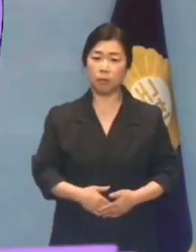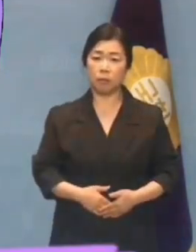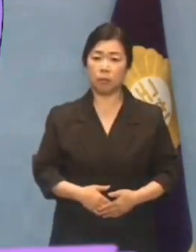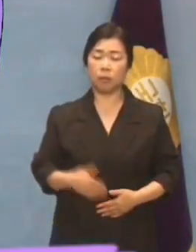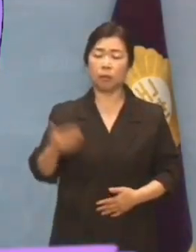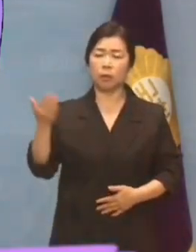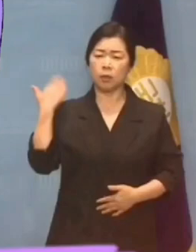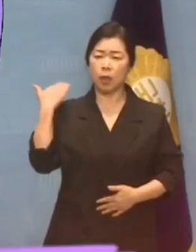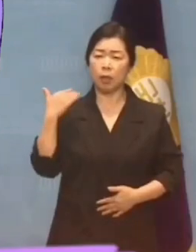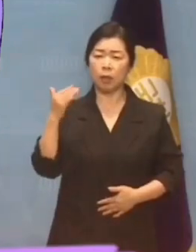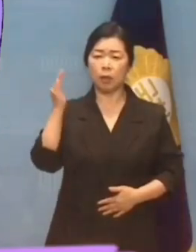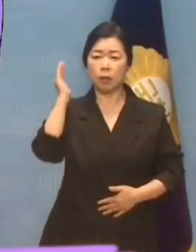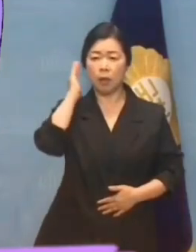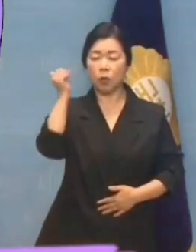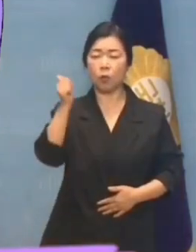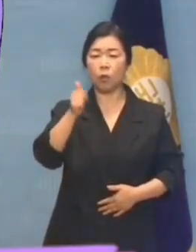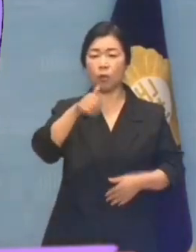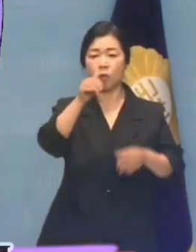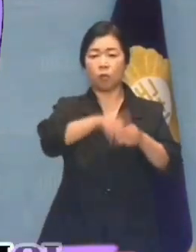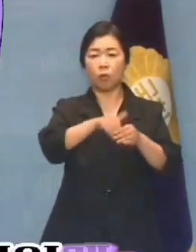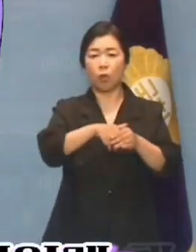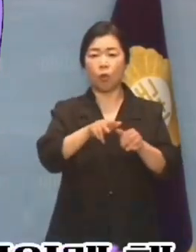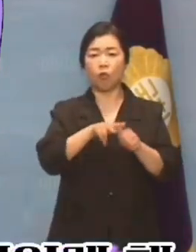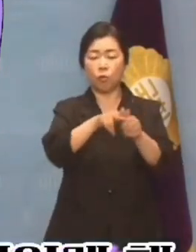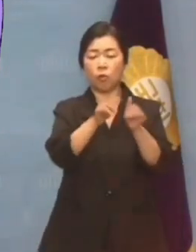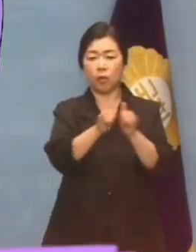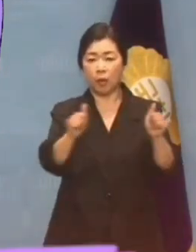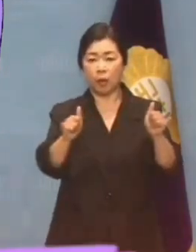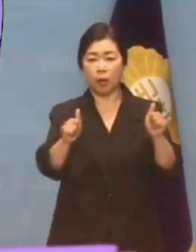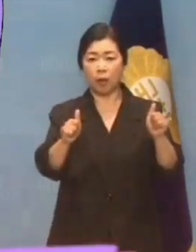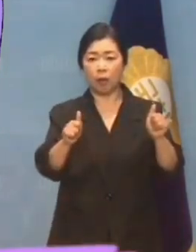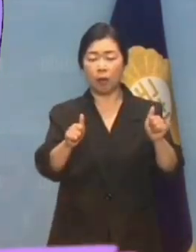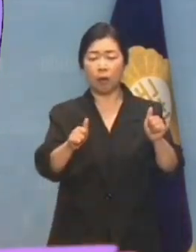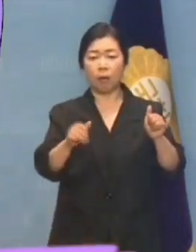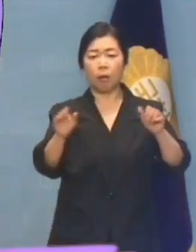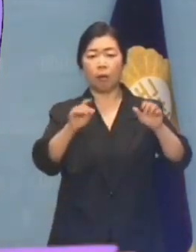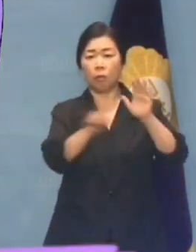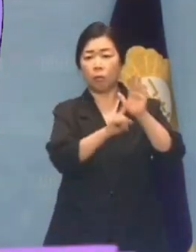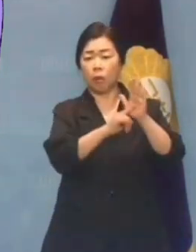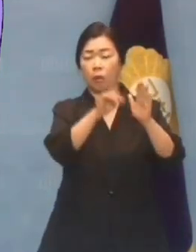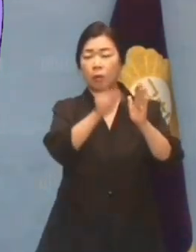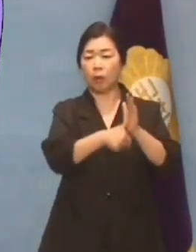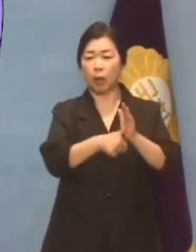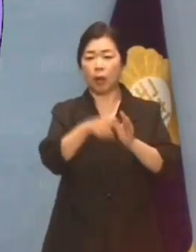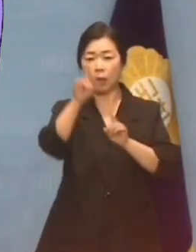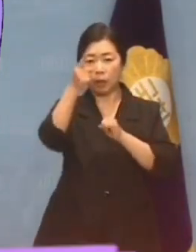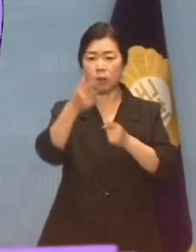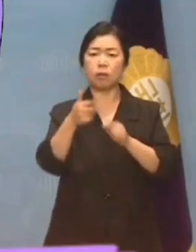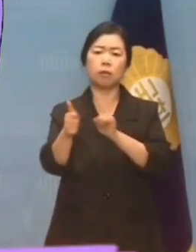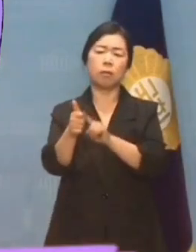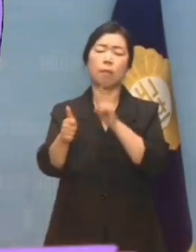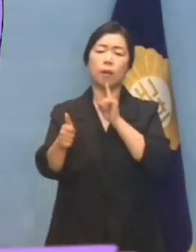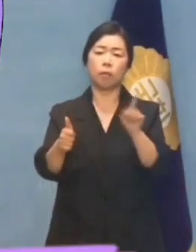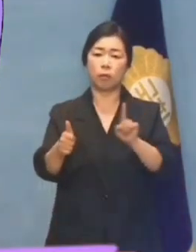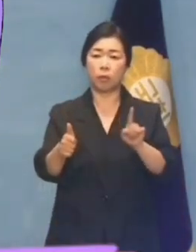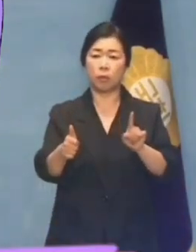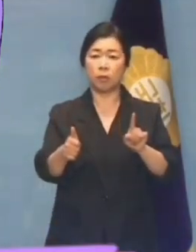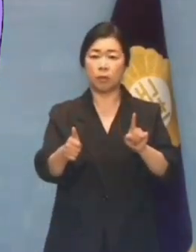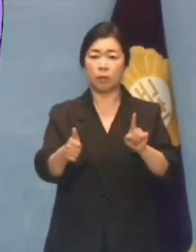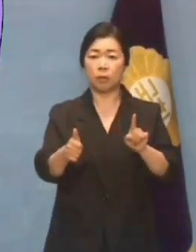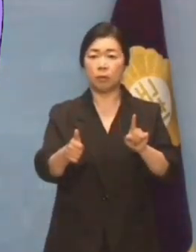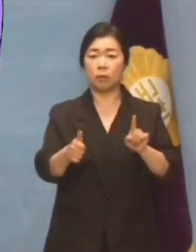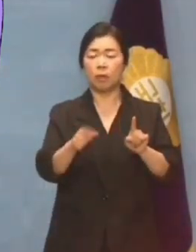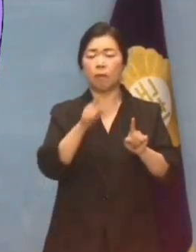당시 말장난으로 국민들을 경악해 했던 이재명 대표입니다. 이번에도 역시나